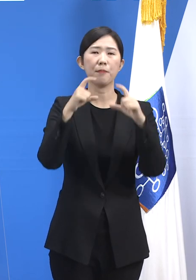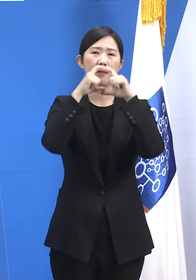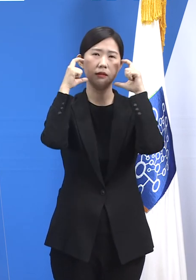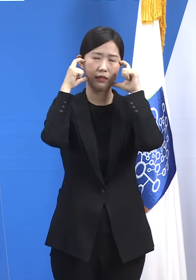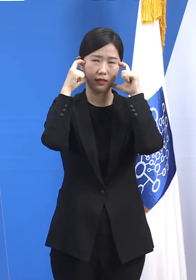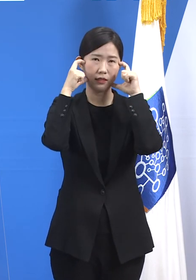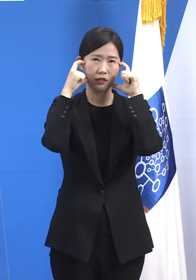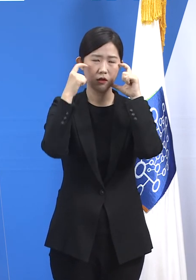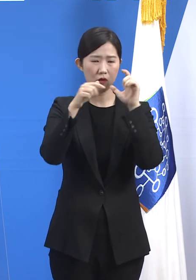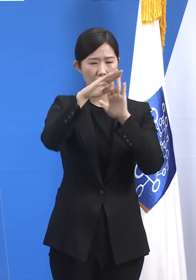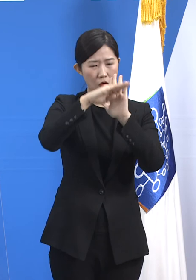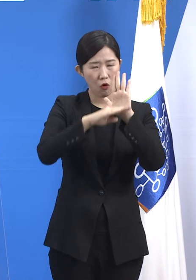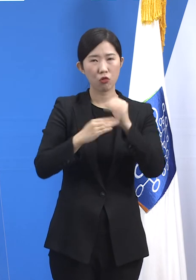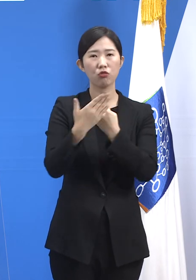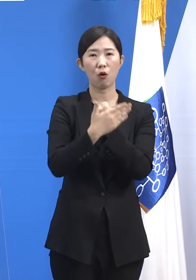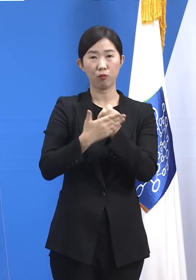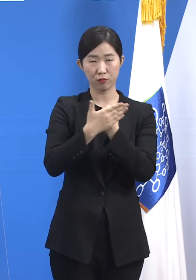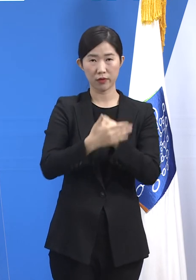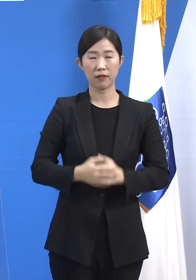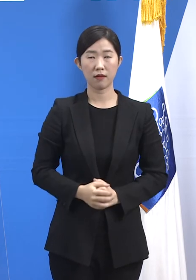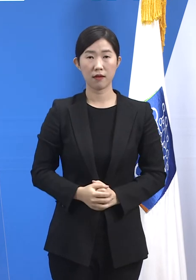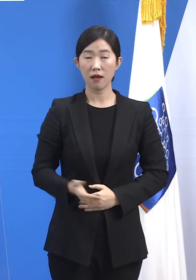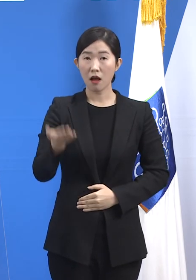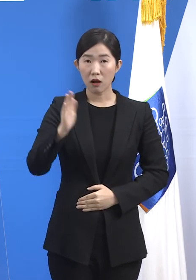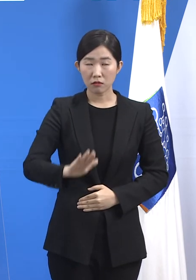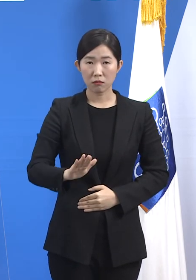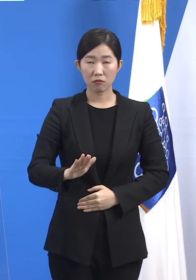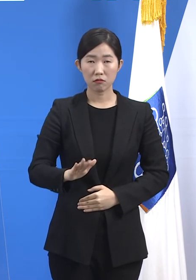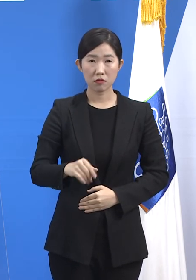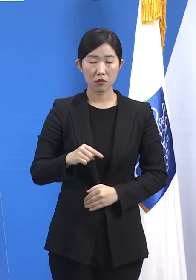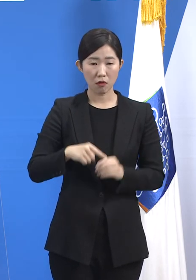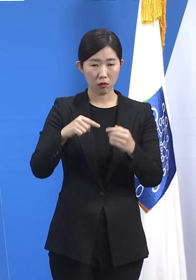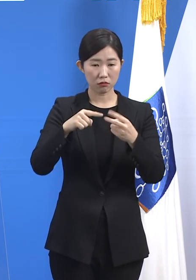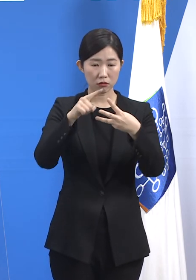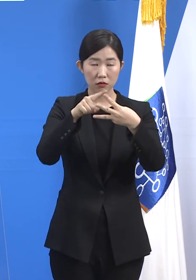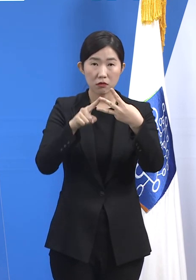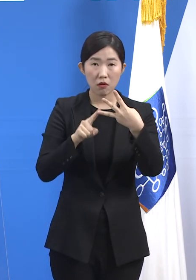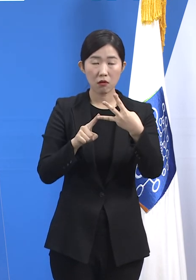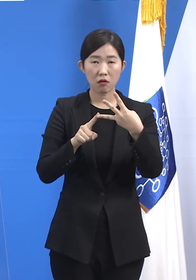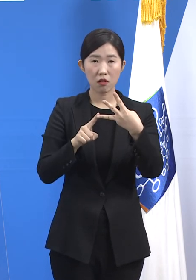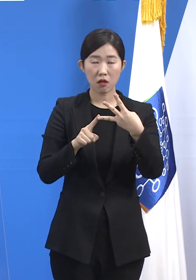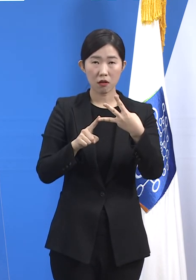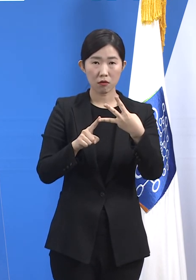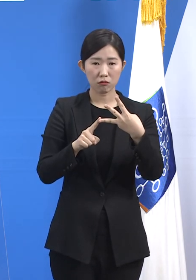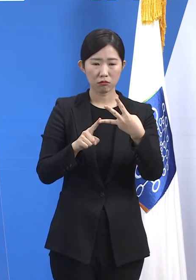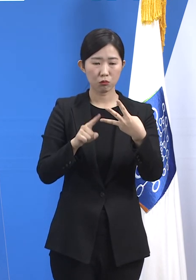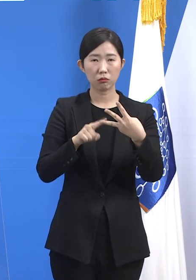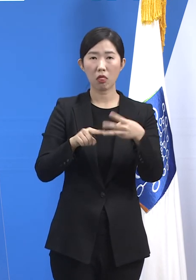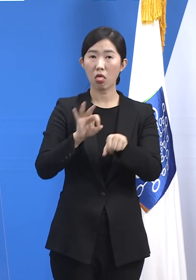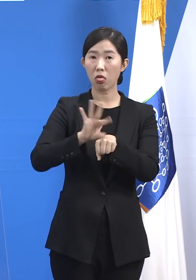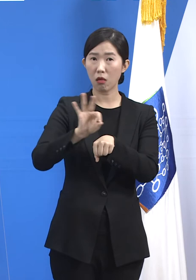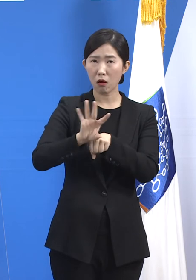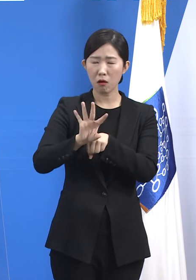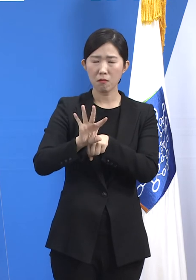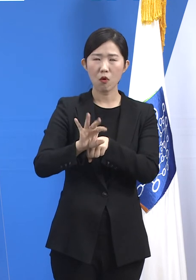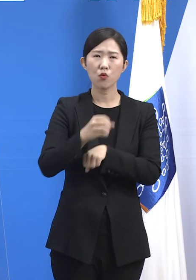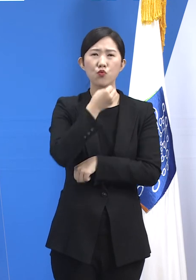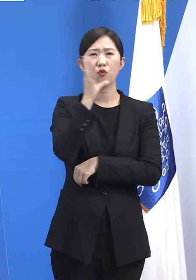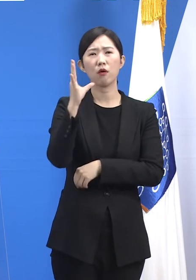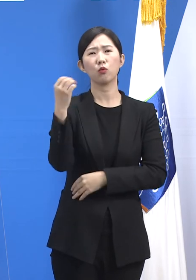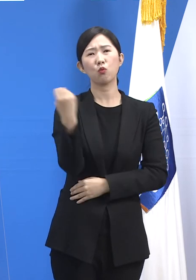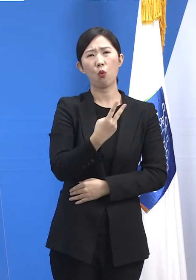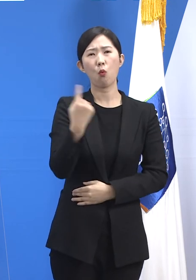어떤 맥락에서든 다시 약해진다면 유행 곡선은 필연적으로 다시 상승하게 될 것입니다.